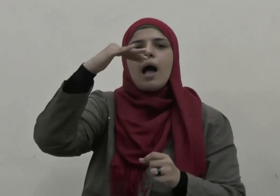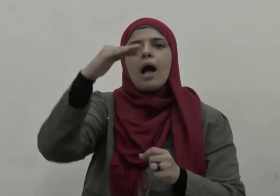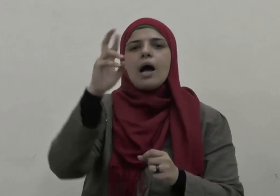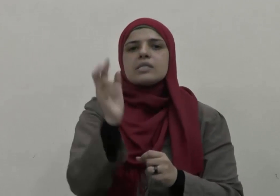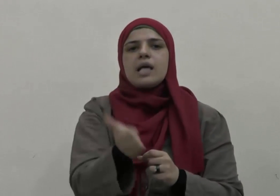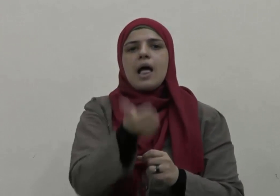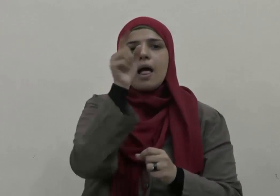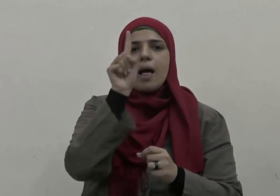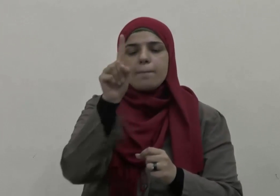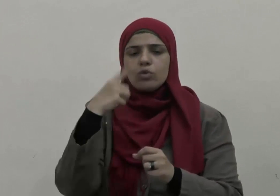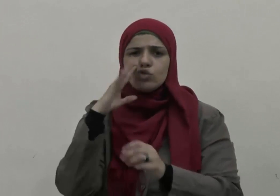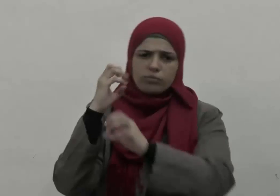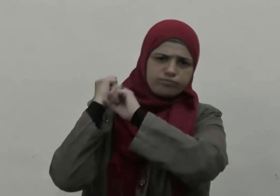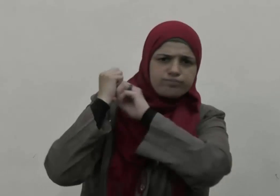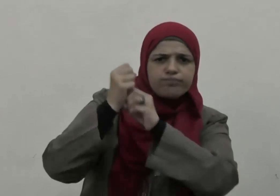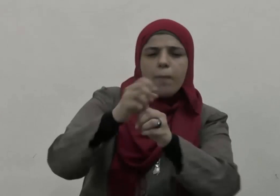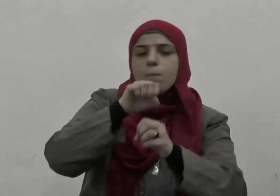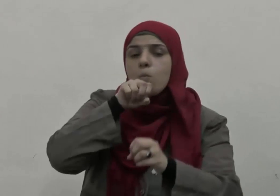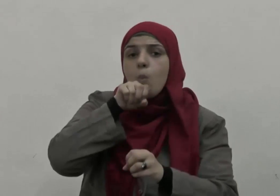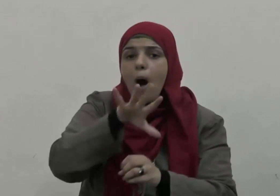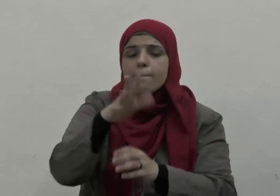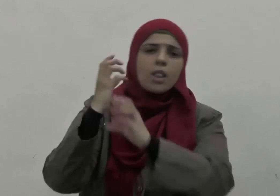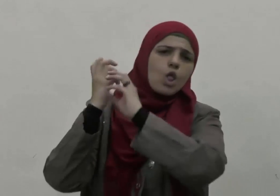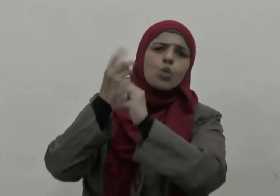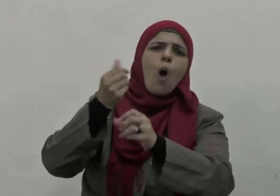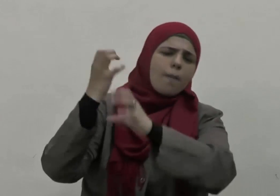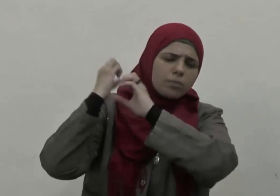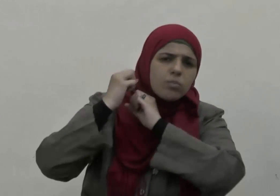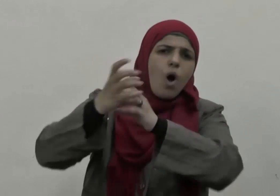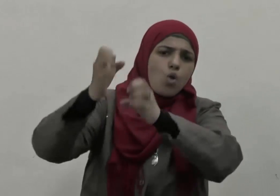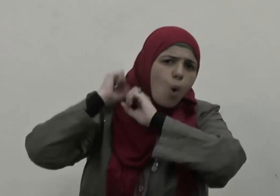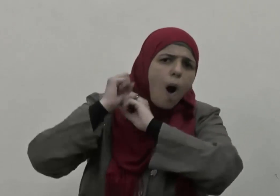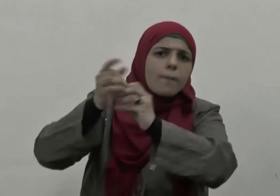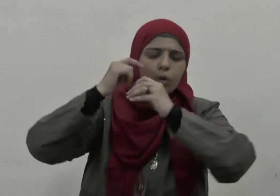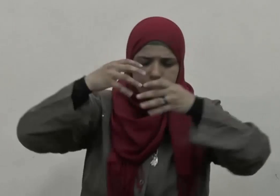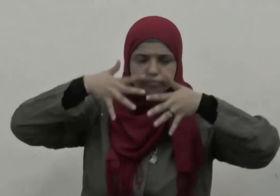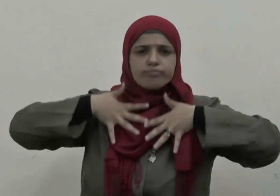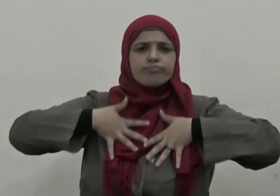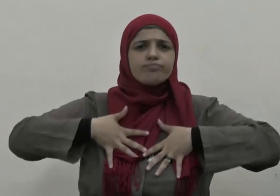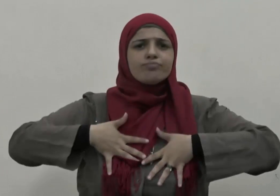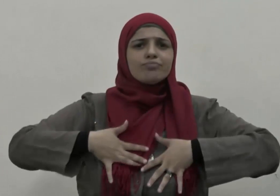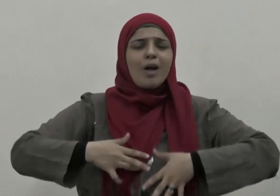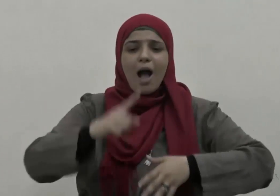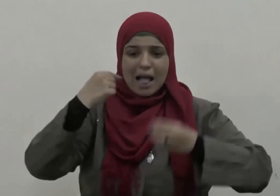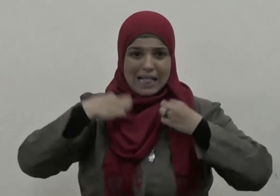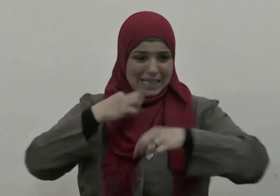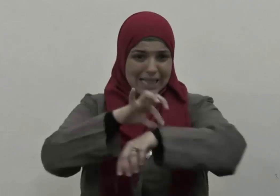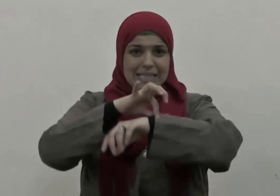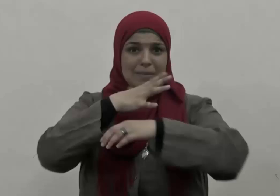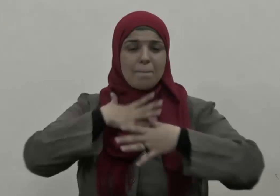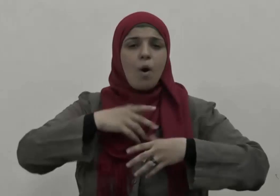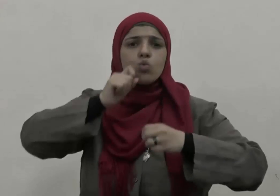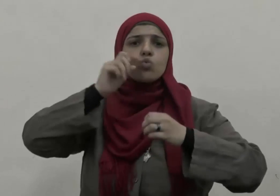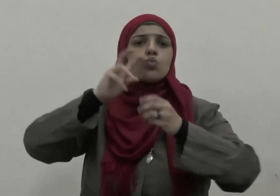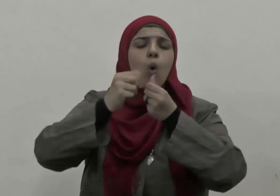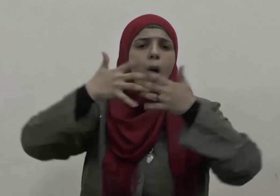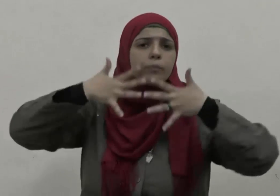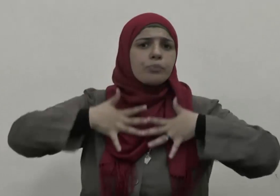ينقل التراب وقد وارت تراب بياض بطنه وهو